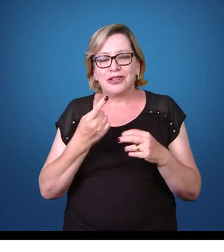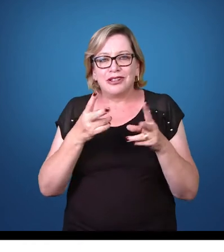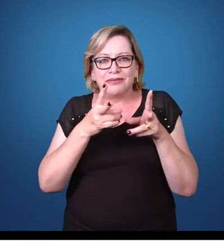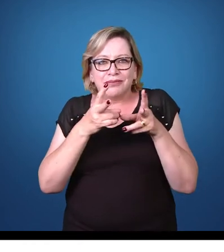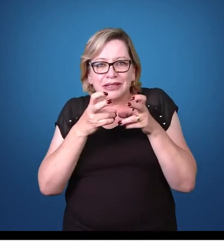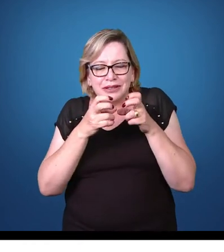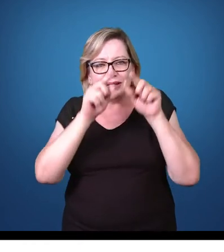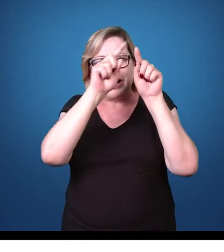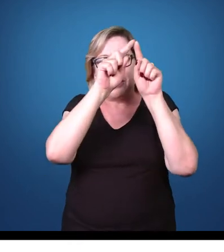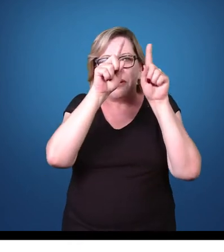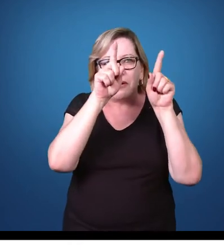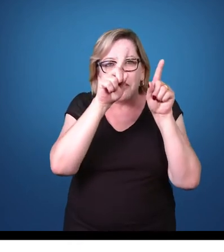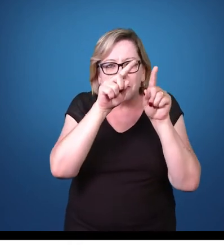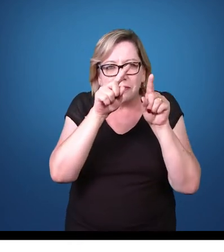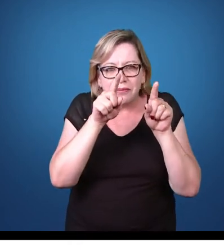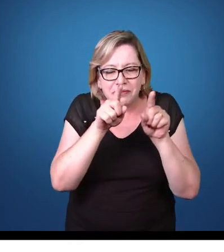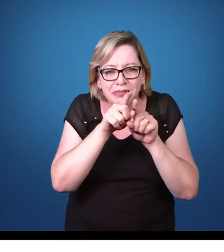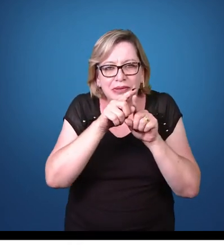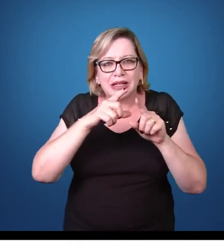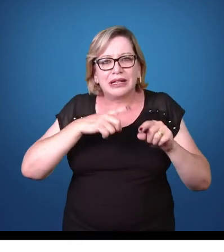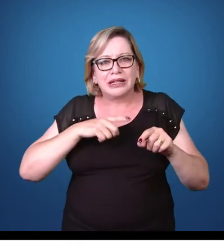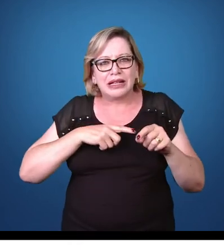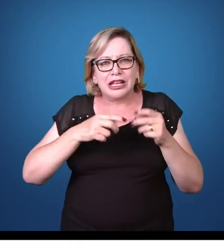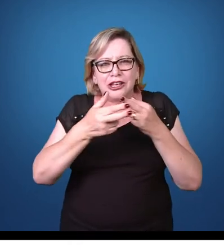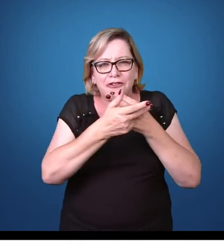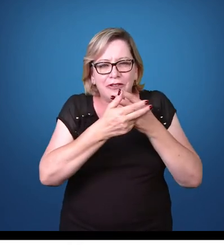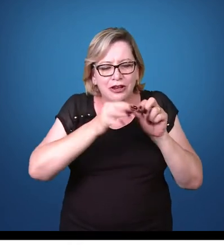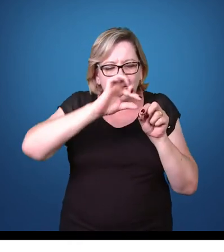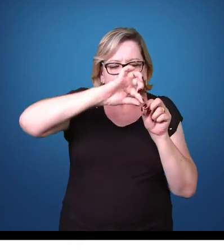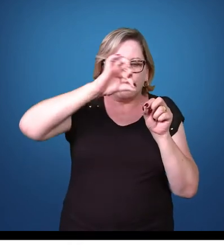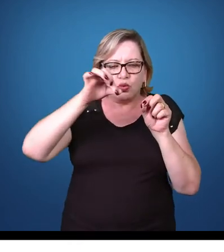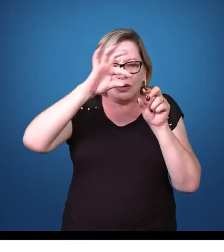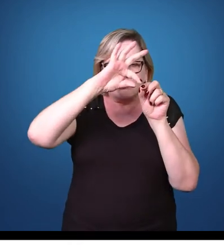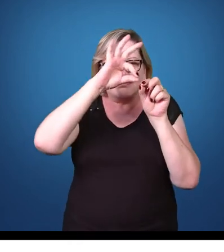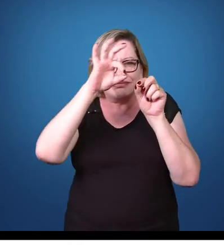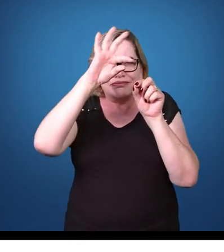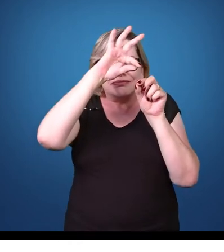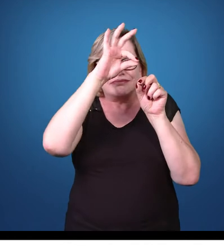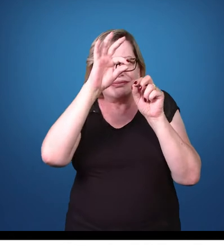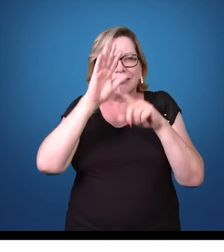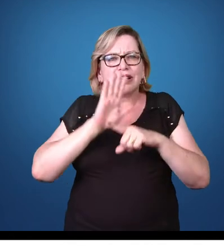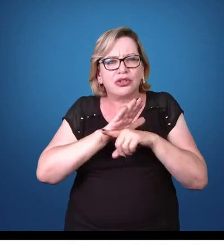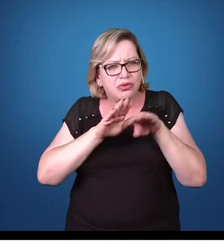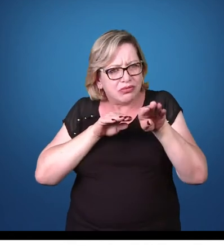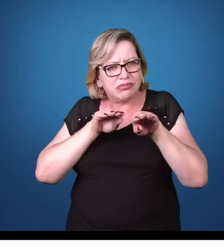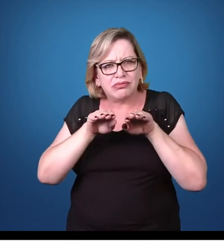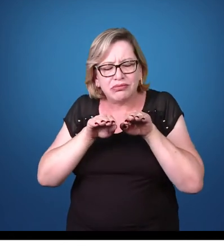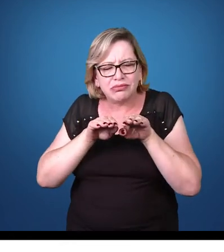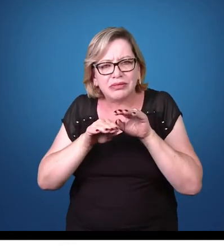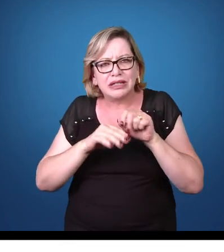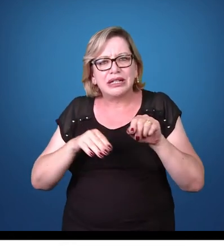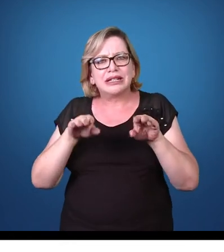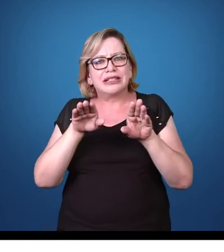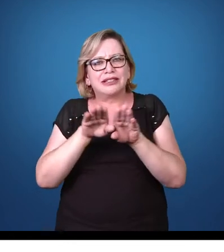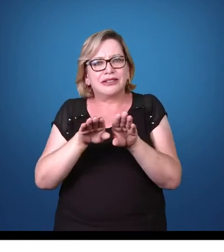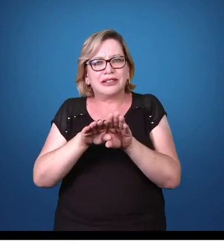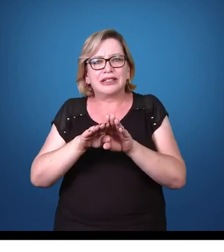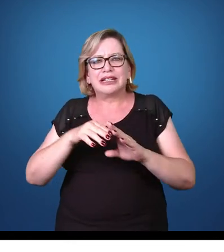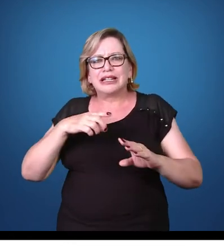pode perceber que, além desse formato de pera, ele apresenta vários flagelos, que elas se liam na sua locomoção, e eles